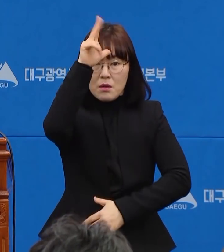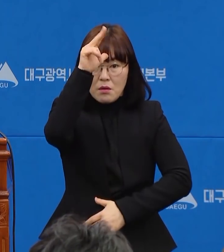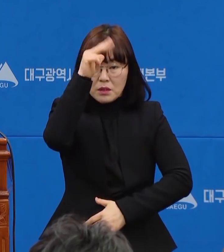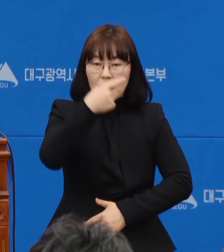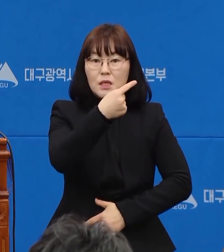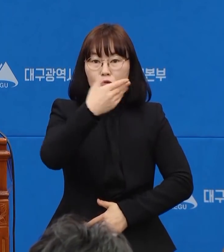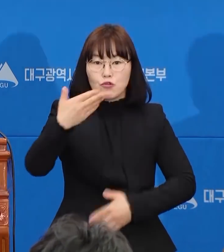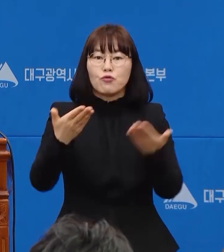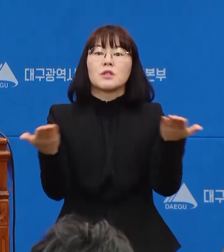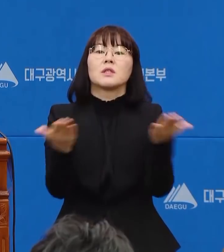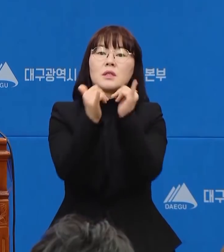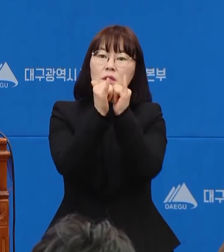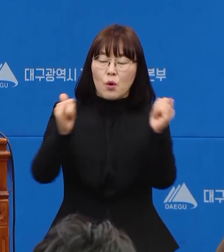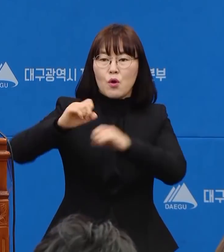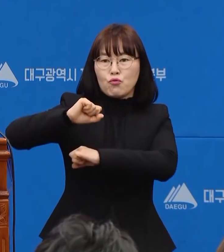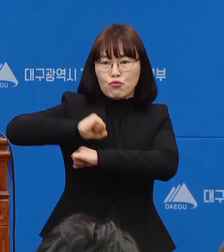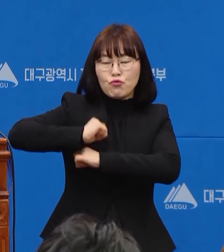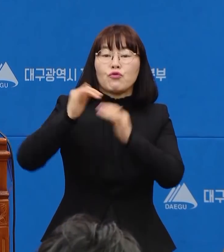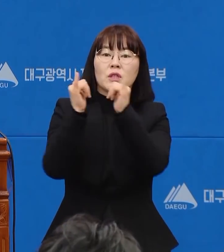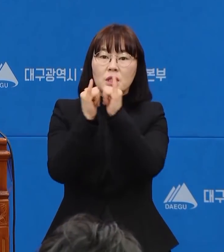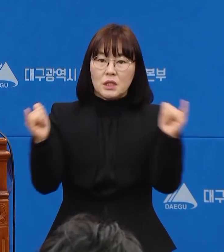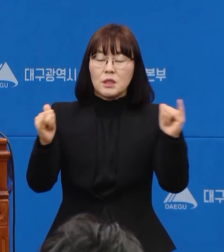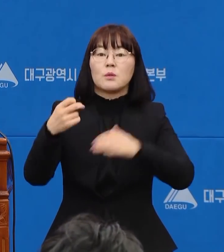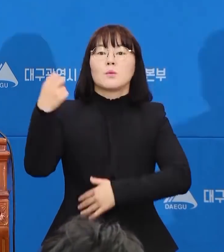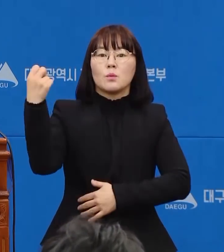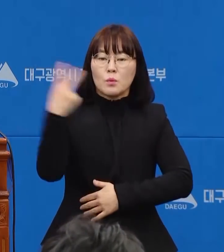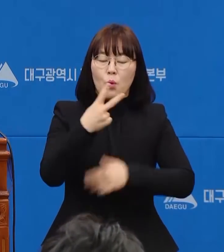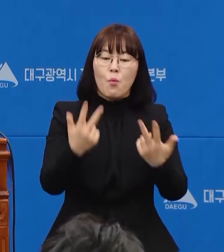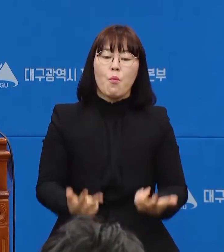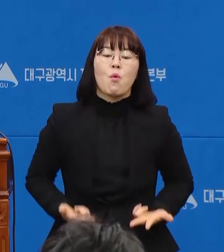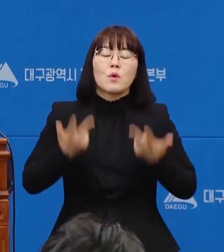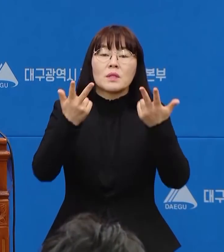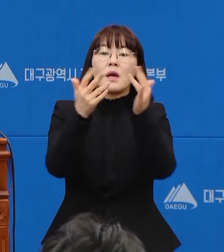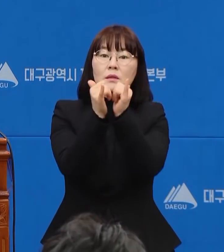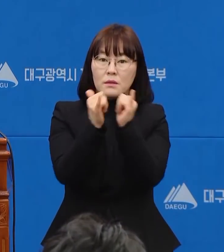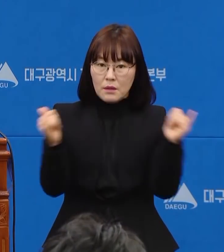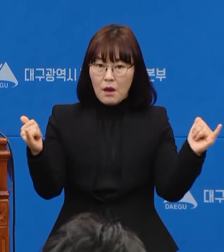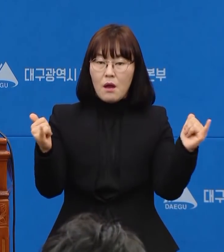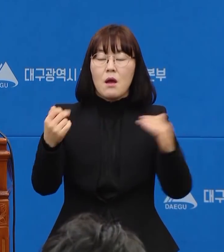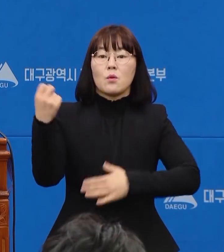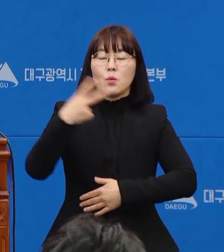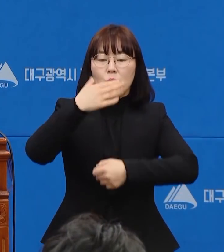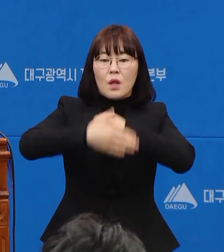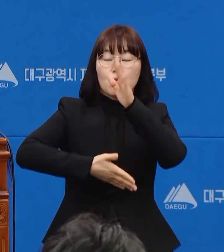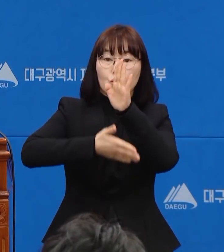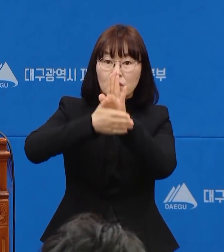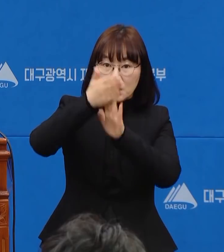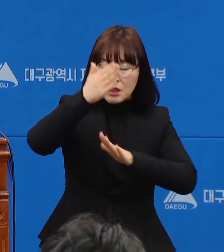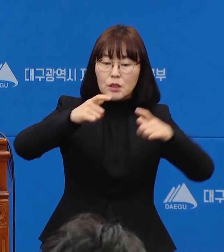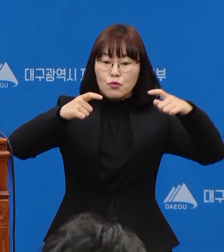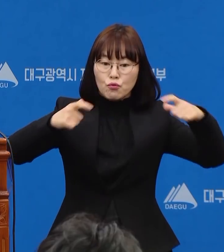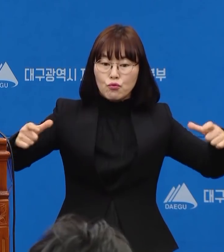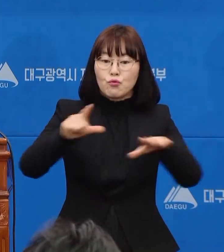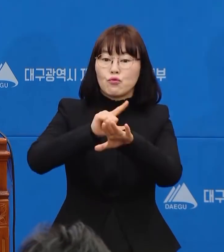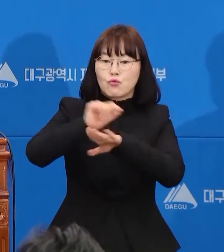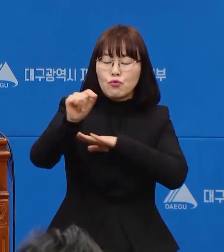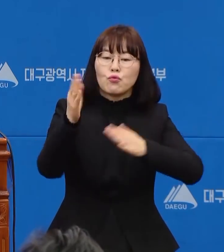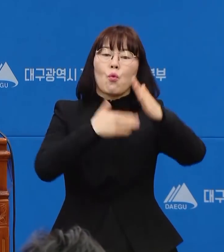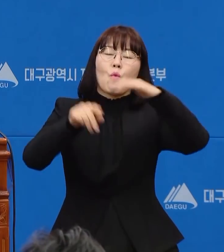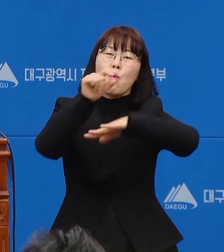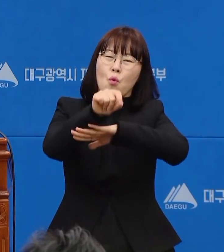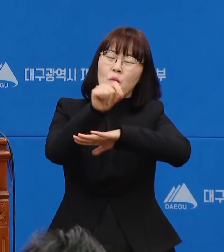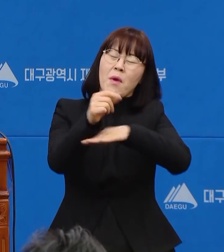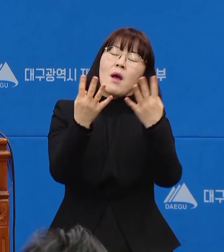소방공무원 군장병 자원봉사자 그리고 대구시와 구군의 공무원 등 수많은